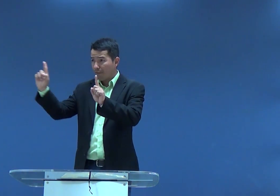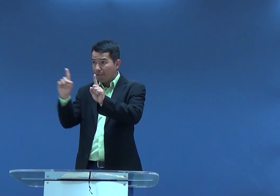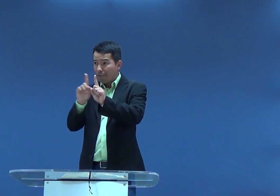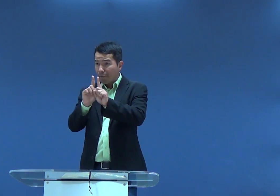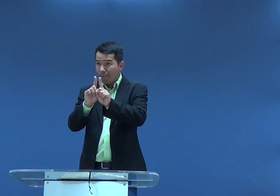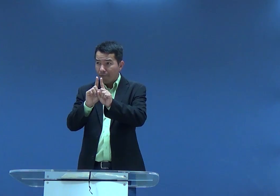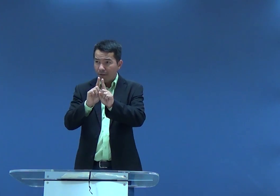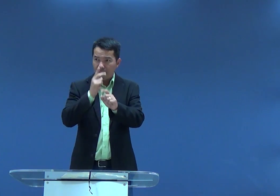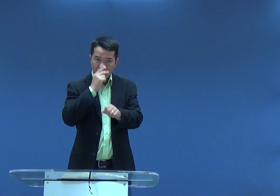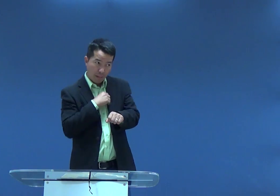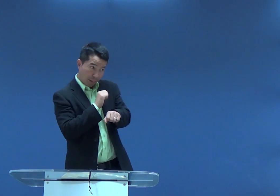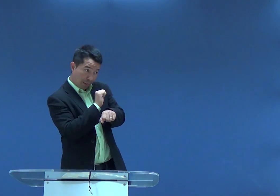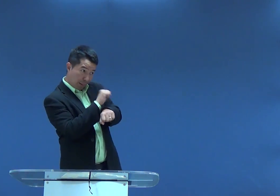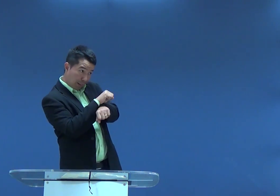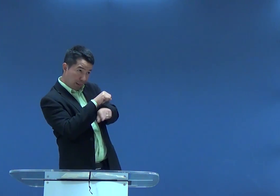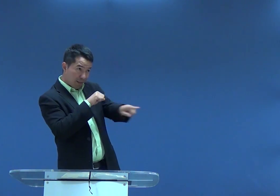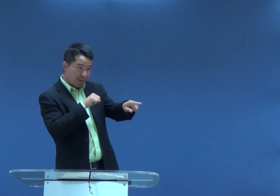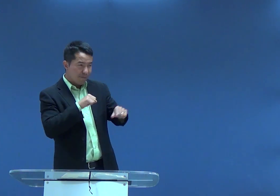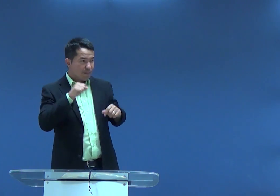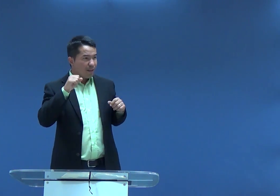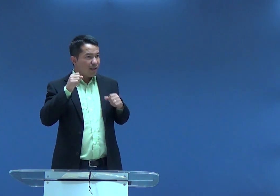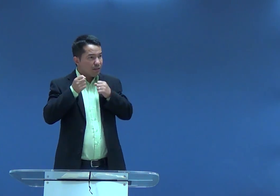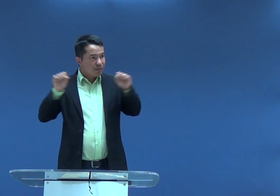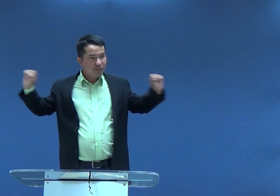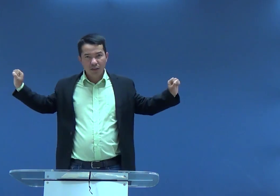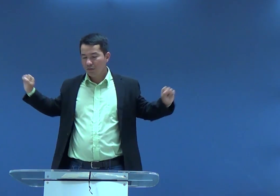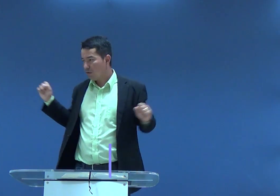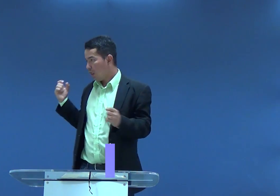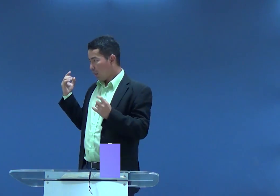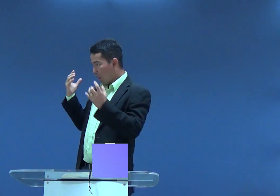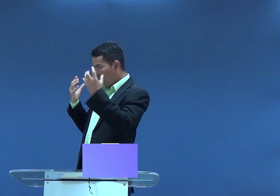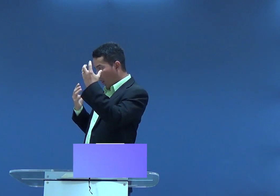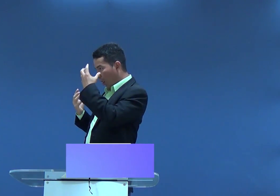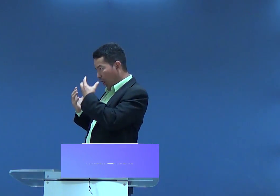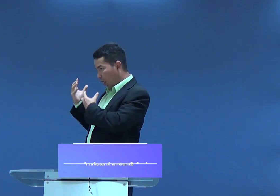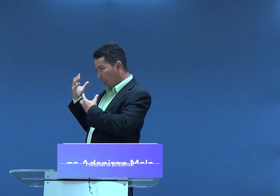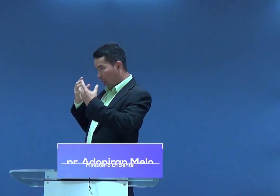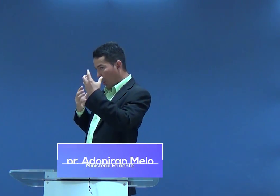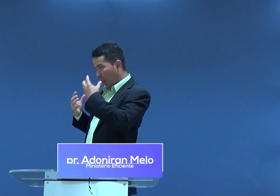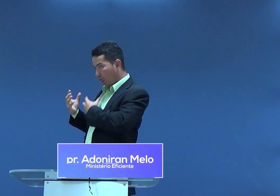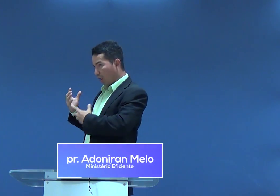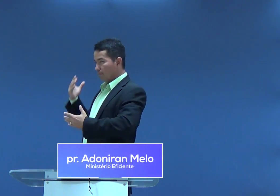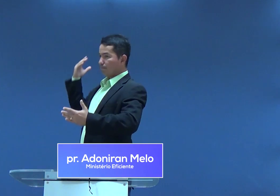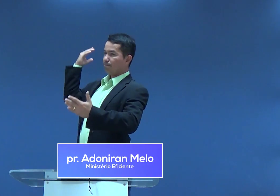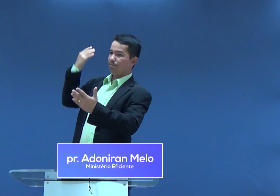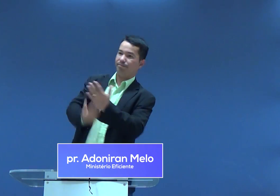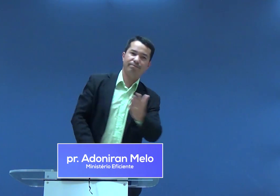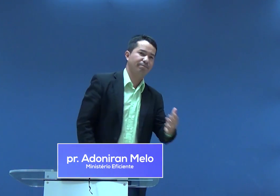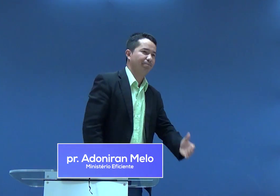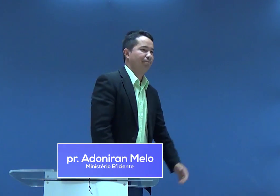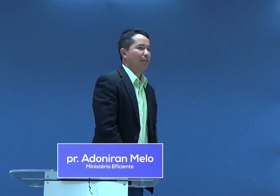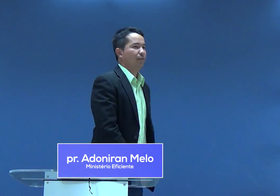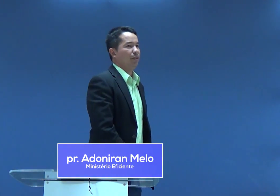enfraquecem? Porque foi só ela chegar perto dele, ele começar a ser atraído por ela, já era,